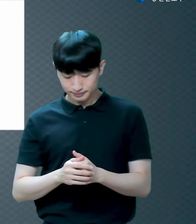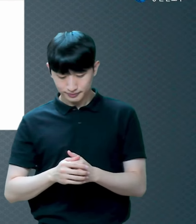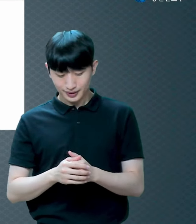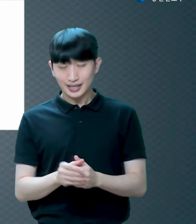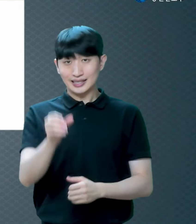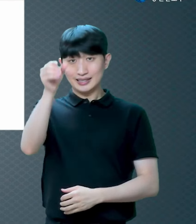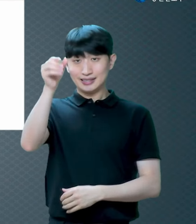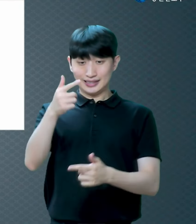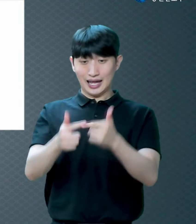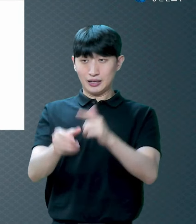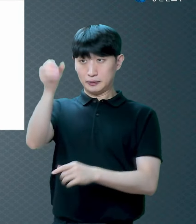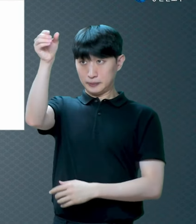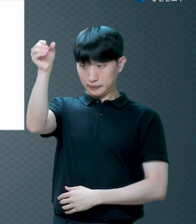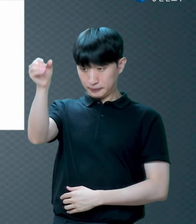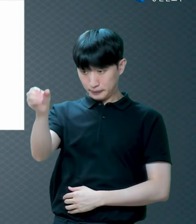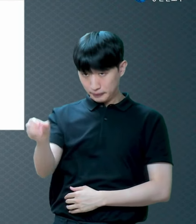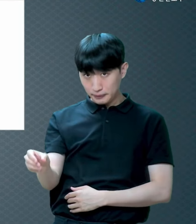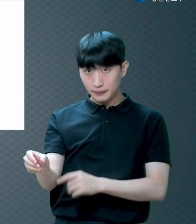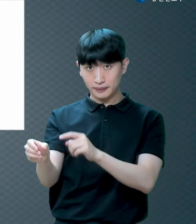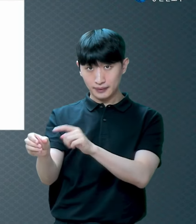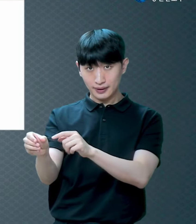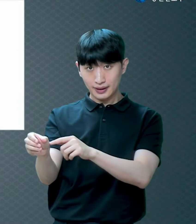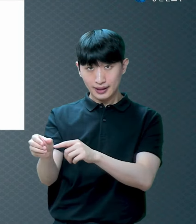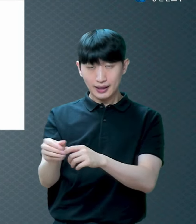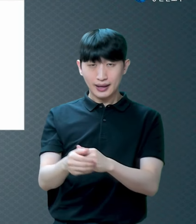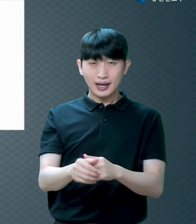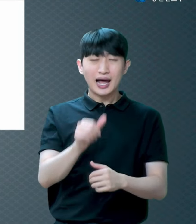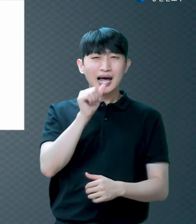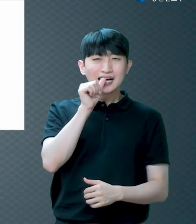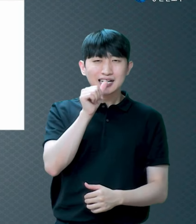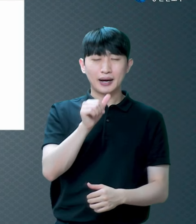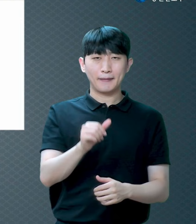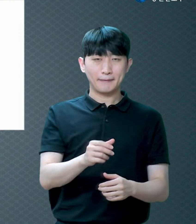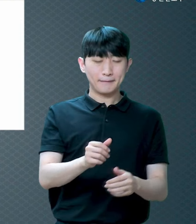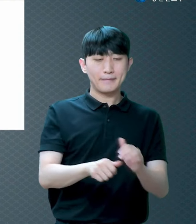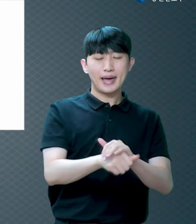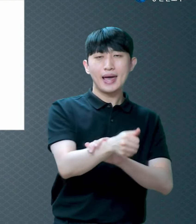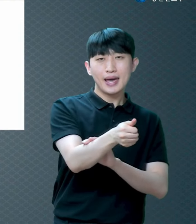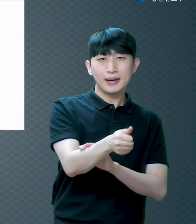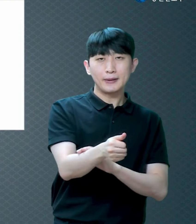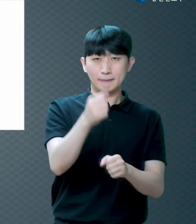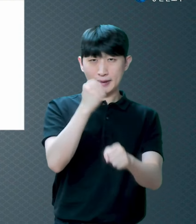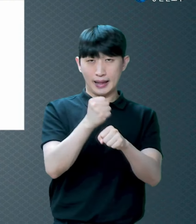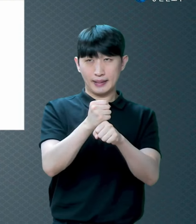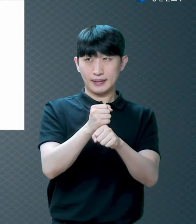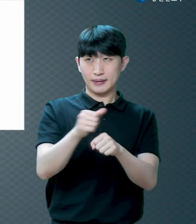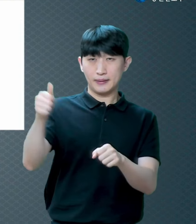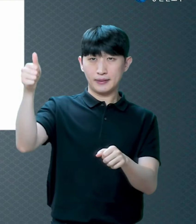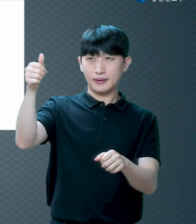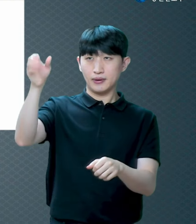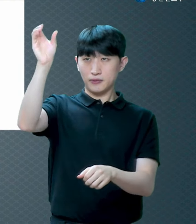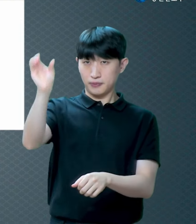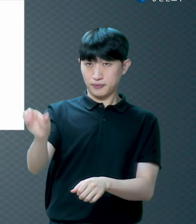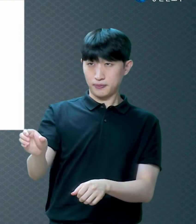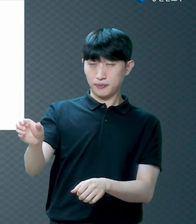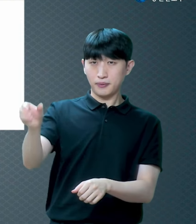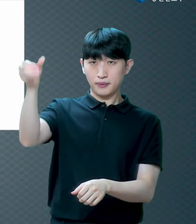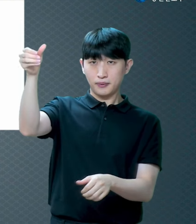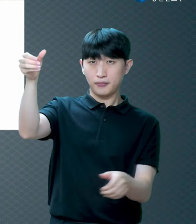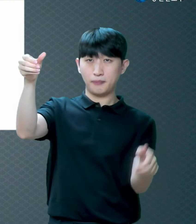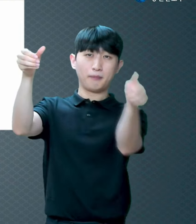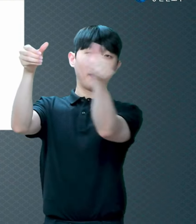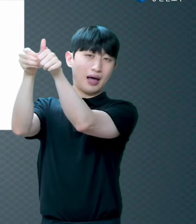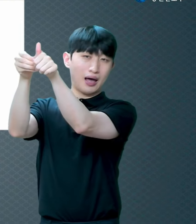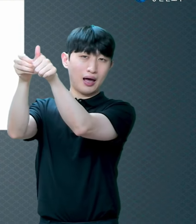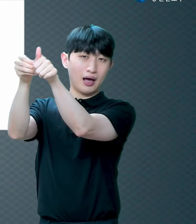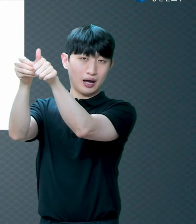만들어서 달아라 그리고 사람들한테 보라고 얘기해라 쳐다보면